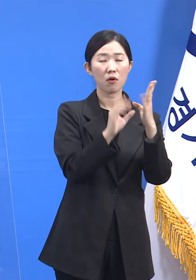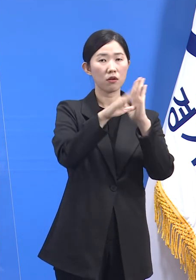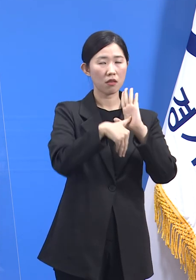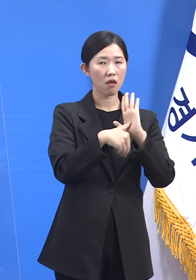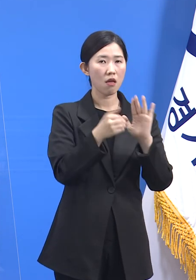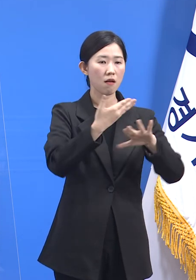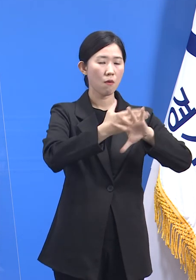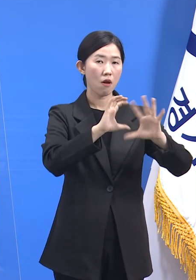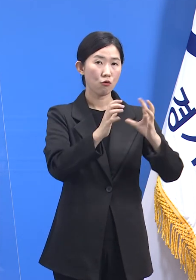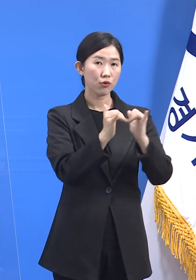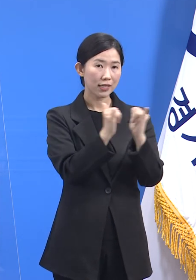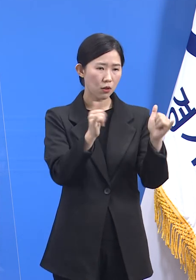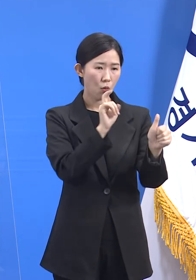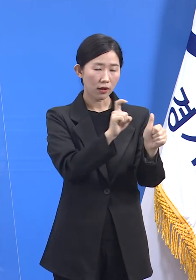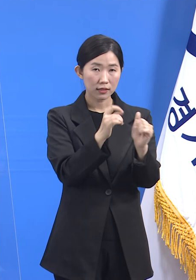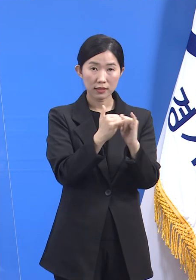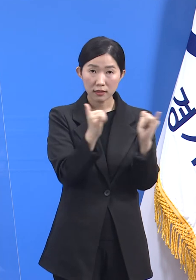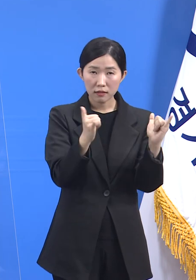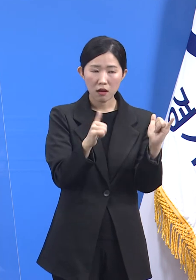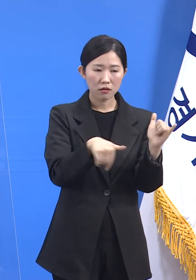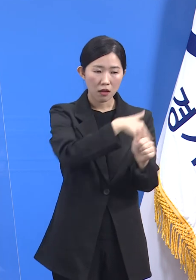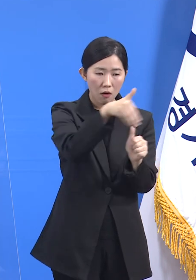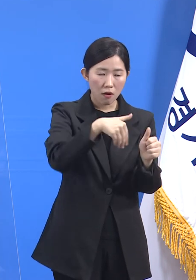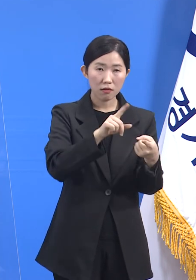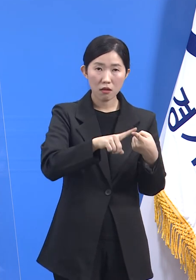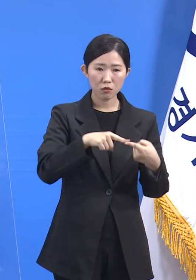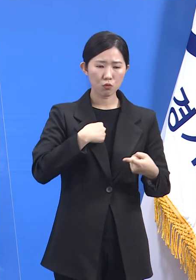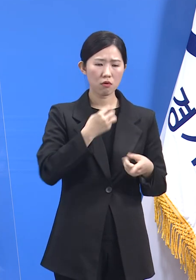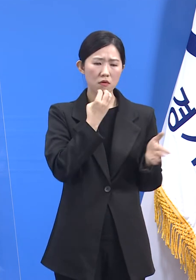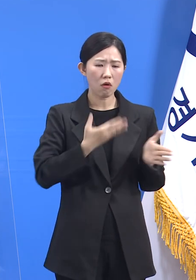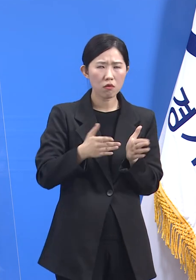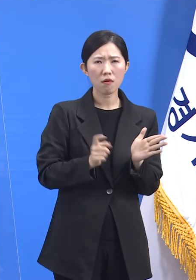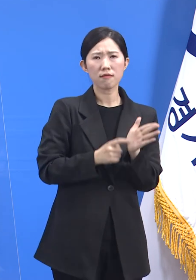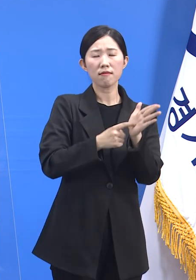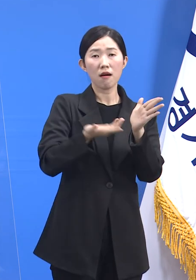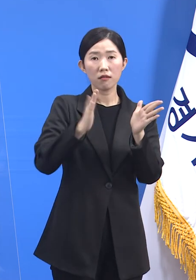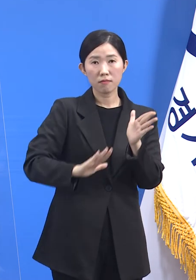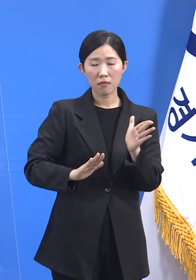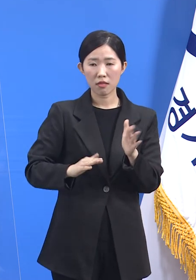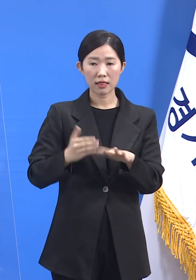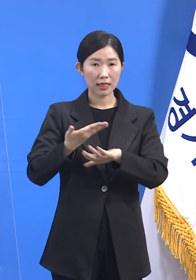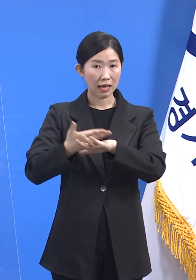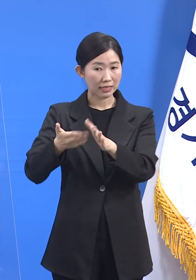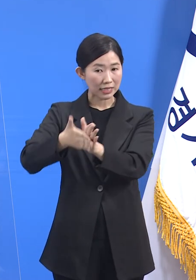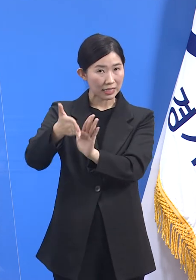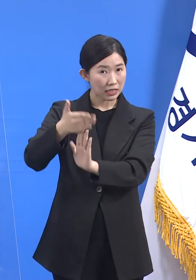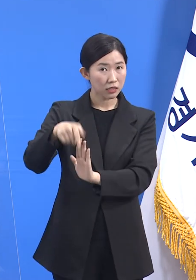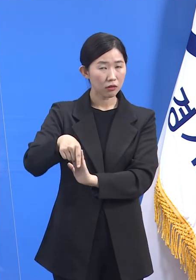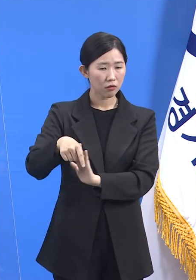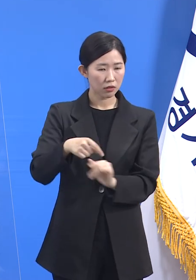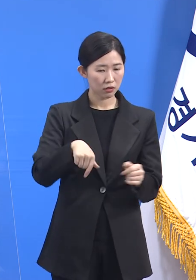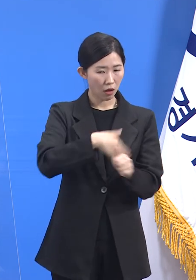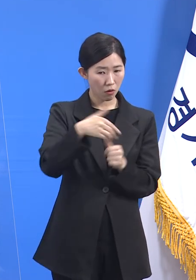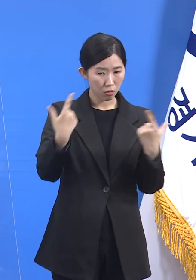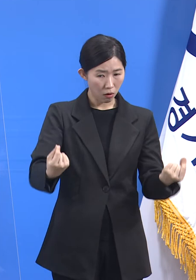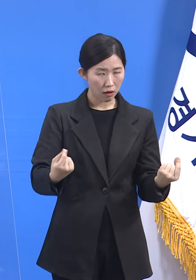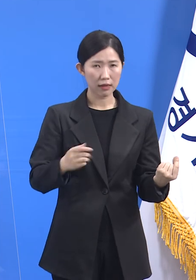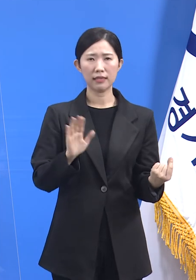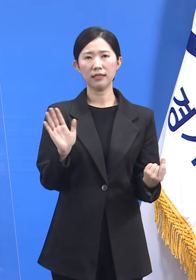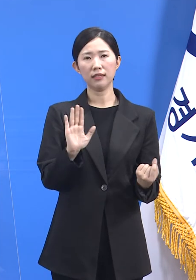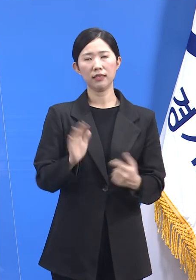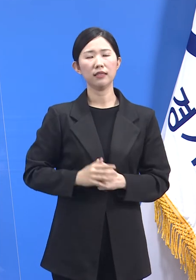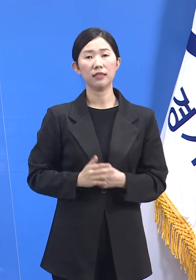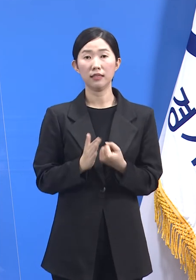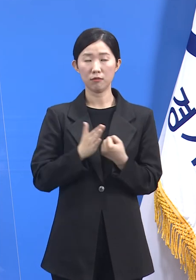시급한 방역 문제였지만 17개 시도가 모두 다 같은 상황은 아니었습니다. 따라서 지역에서 자료를